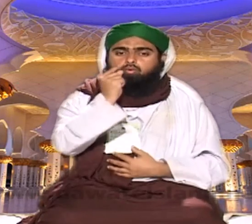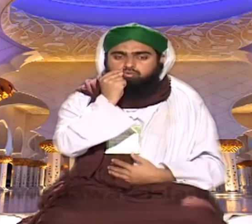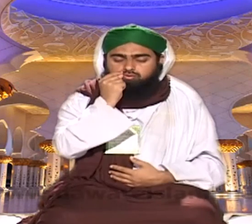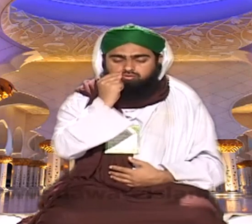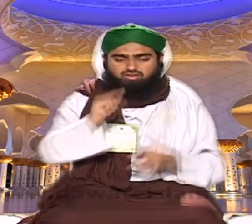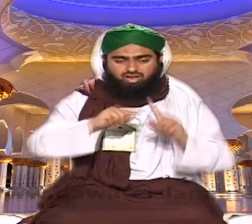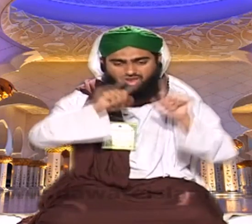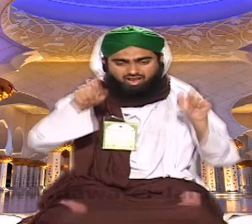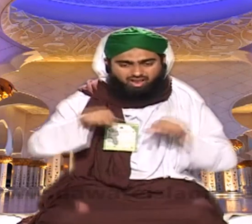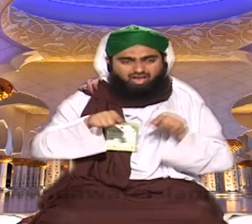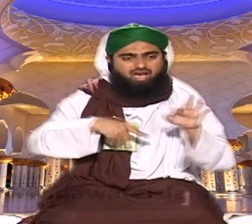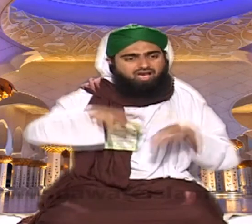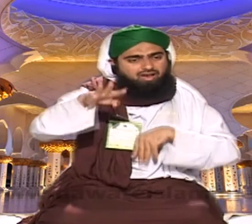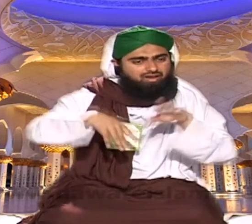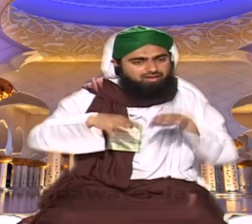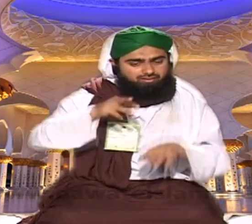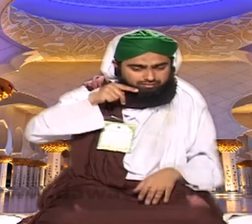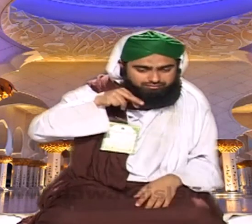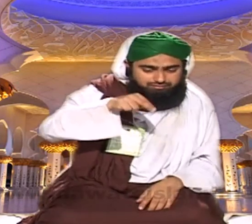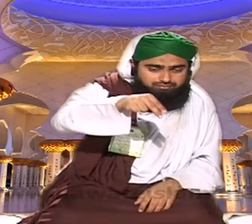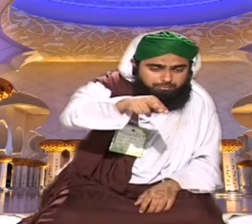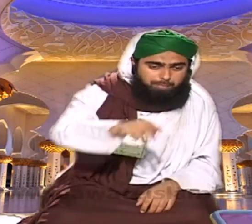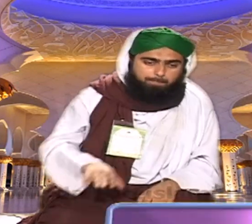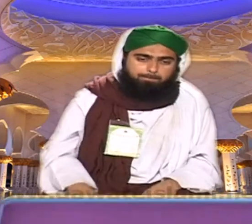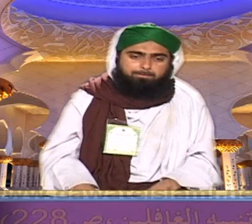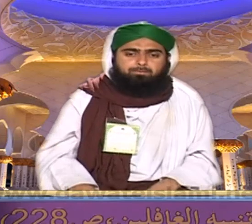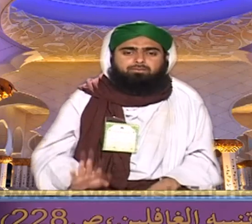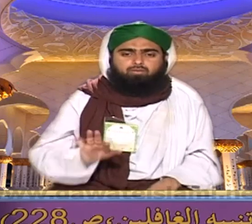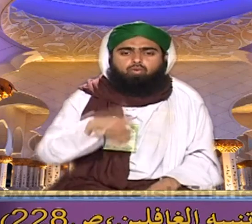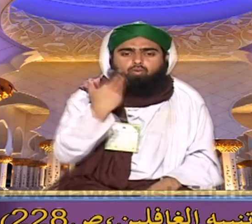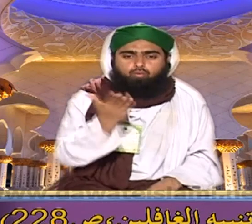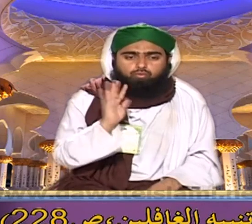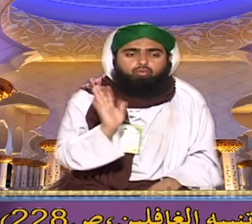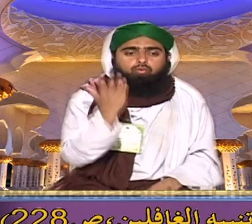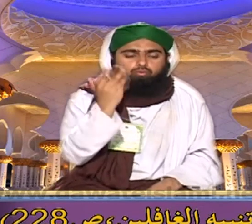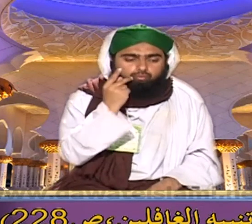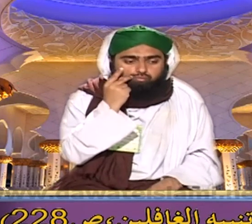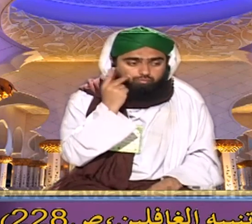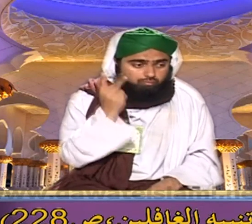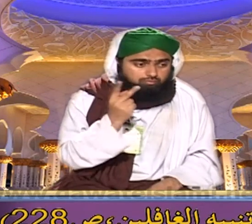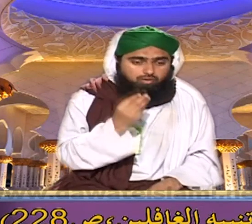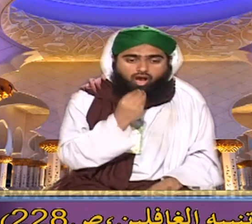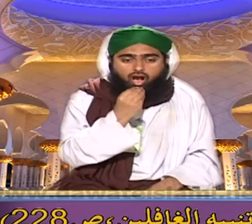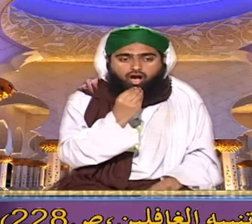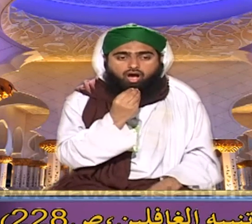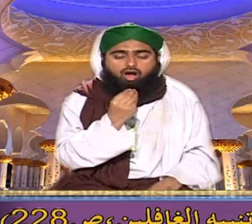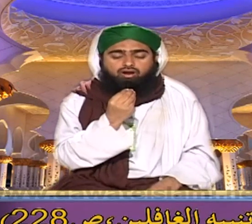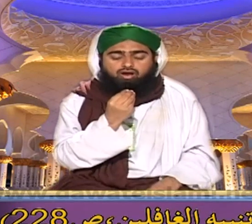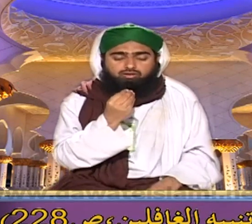وسی حدیث کے تحس لکھا ہوا ہے کہ کوئی بازار گیا کوئی بازار گیا اور